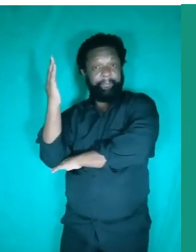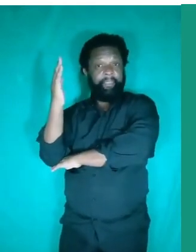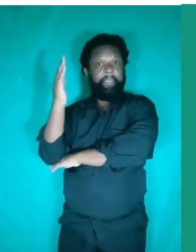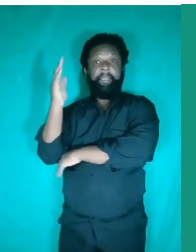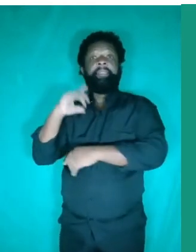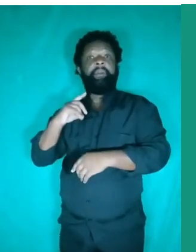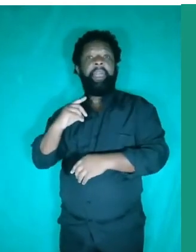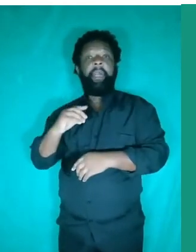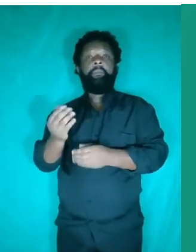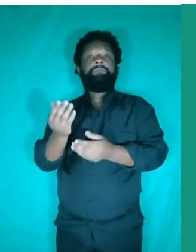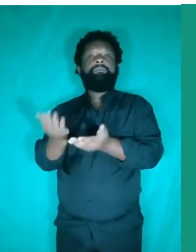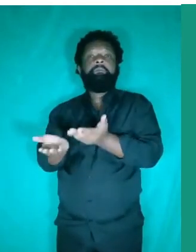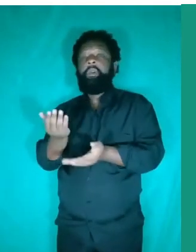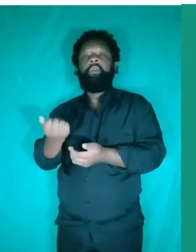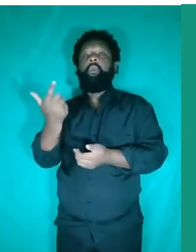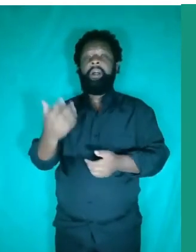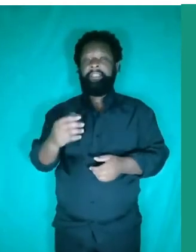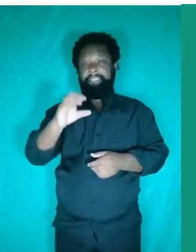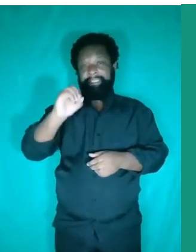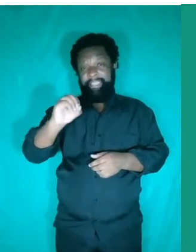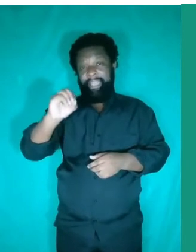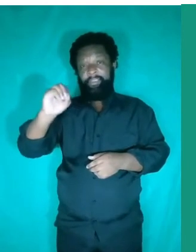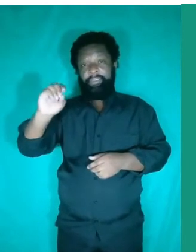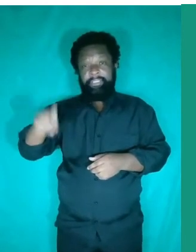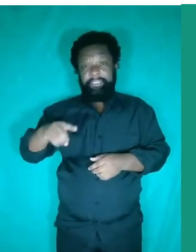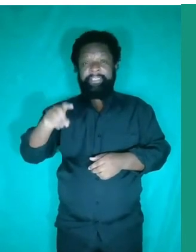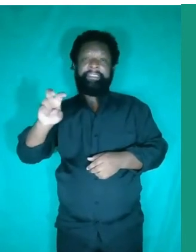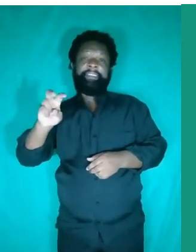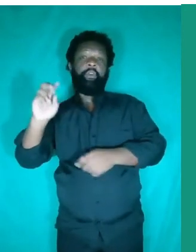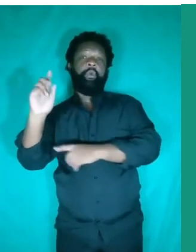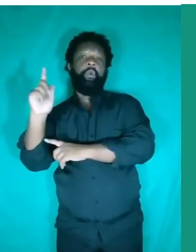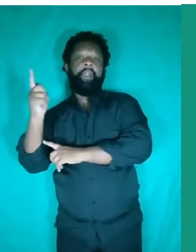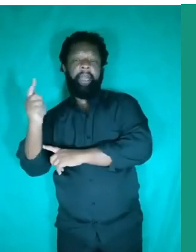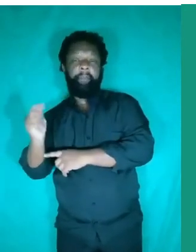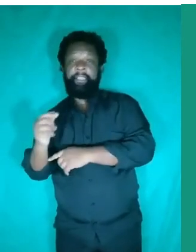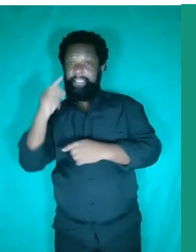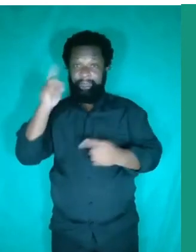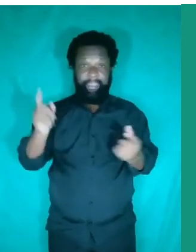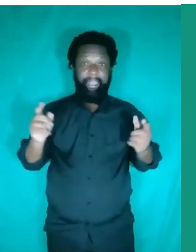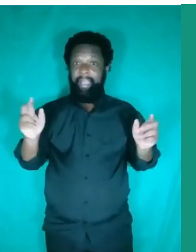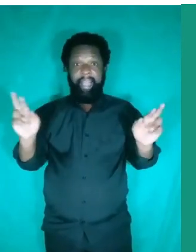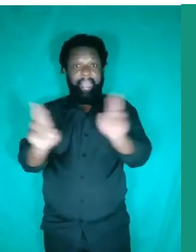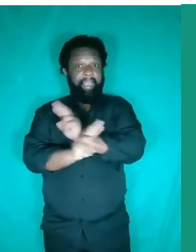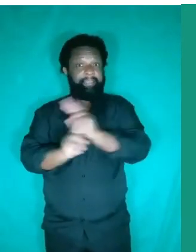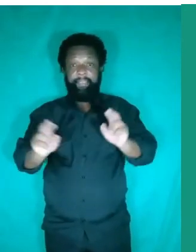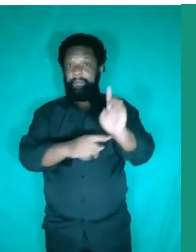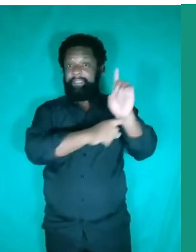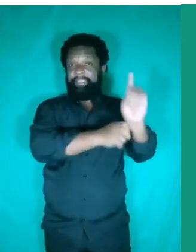concentrar 0.5 gramas. Para você ver a relação que existe entre a densidade dos corpos. Por exemplo,